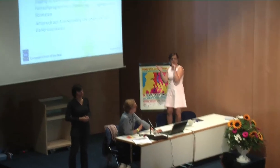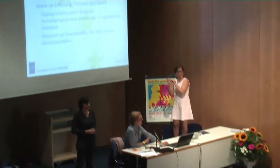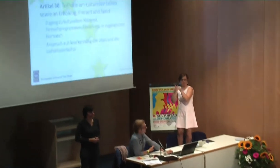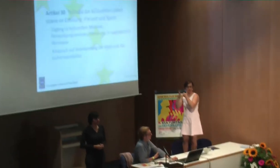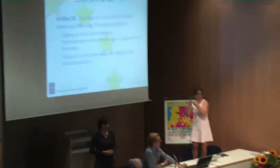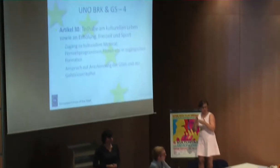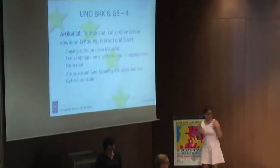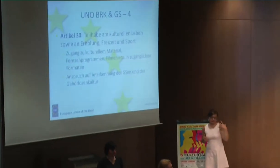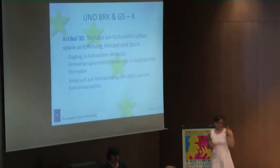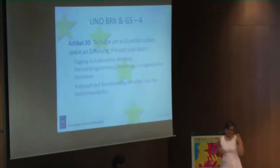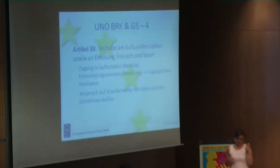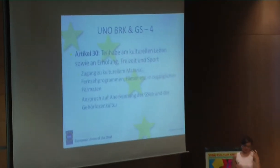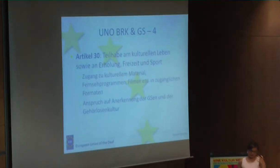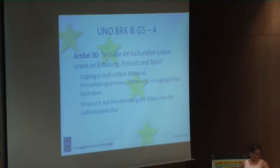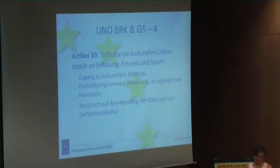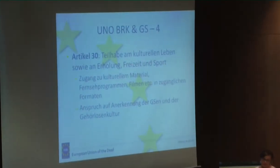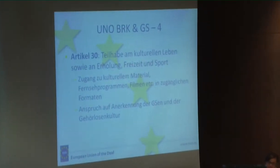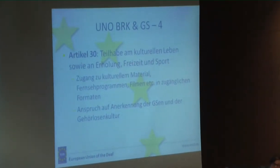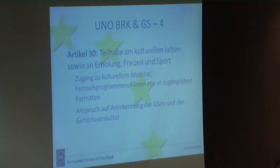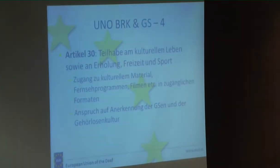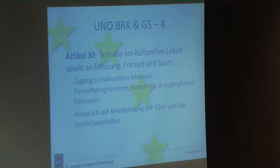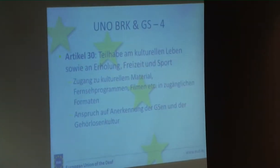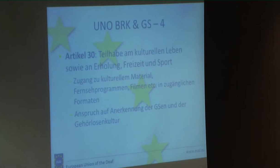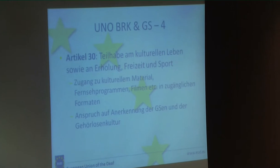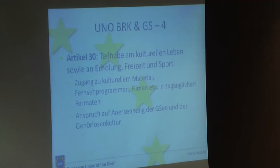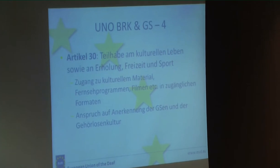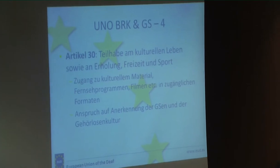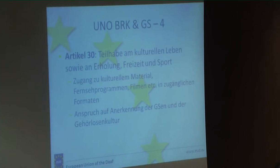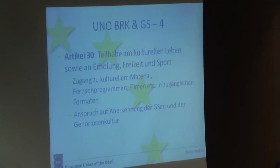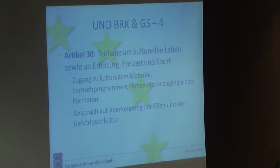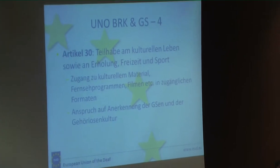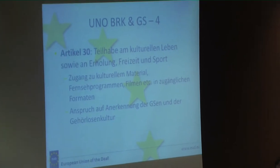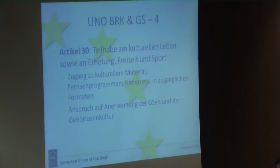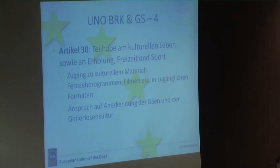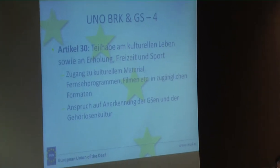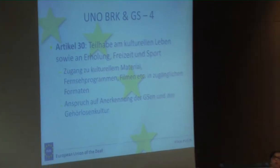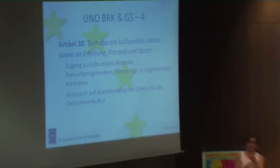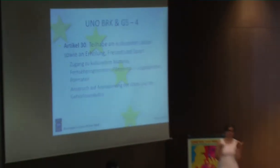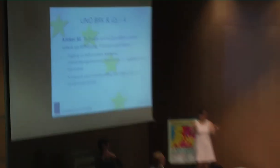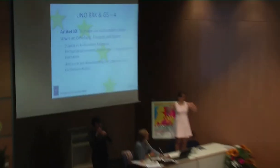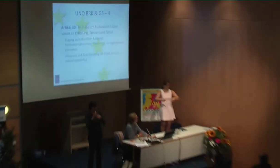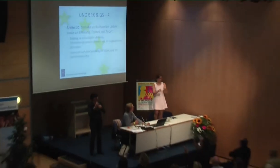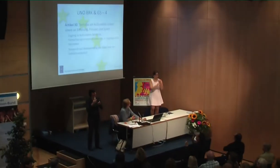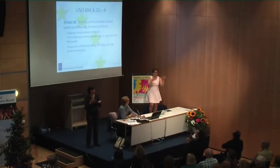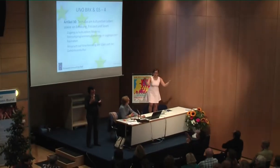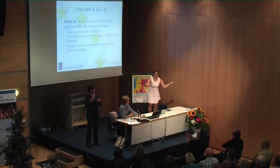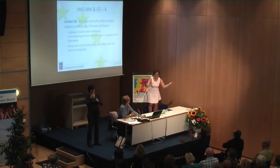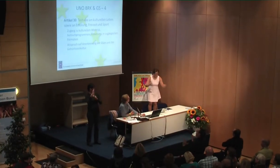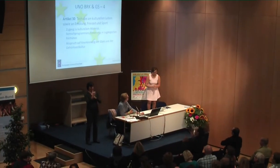Dann geht es um den Artikel 30. Das ist der Artikel, der sich mit dem kulturellen Leben, also